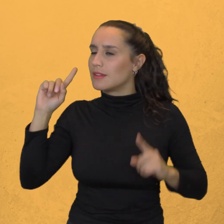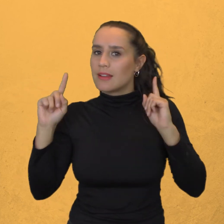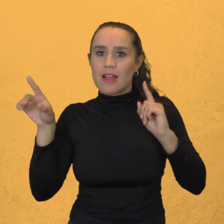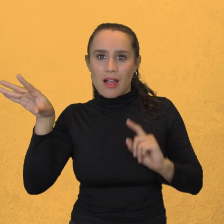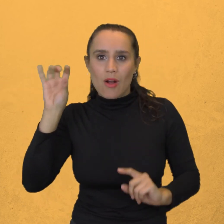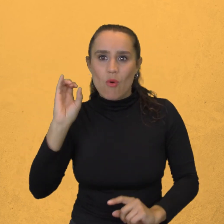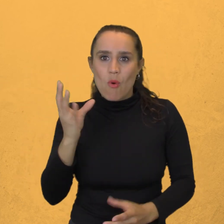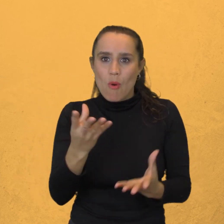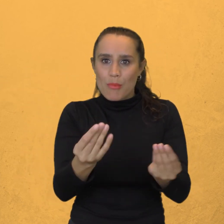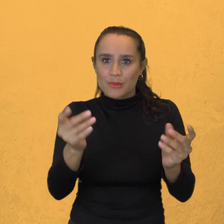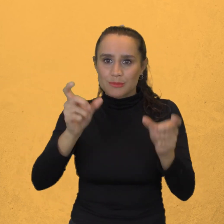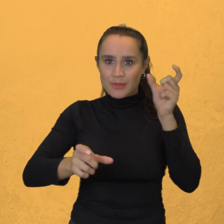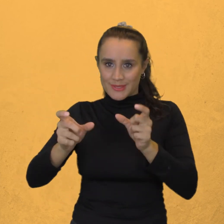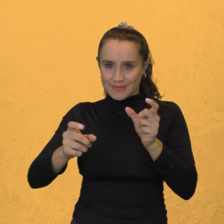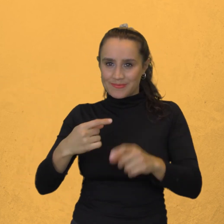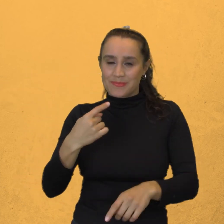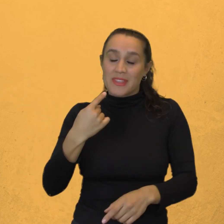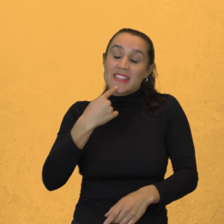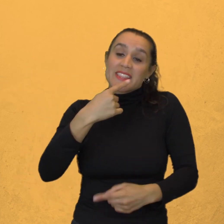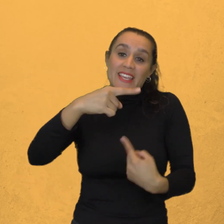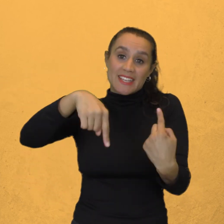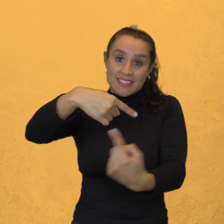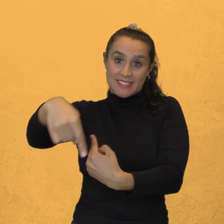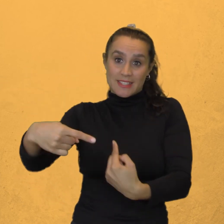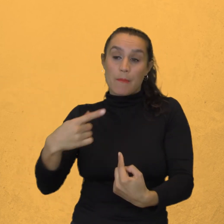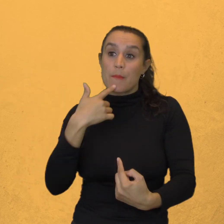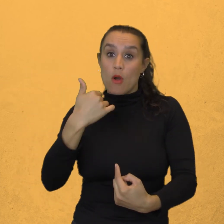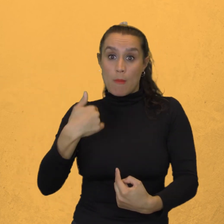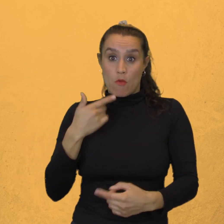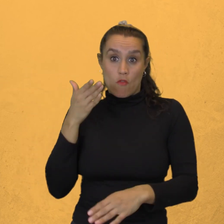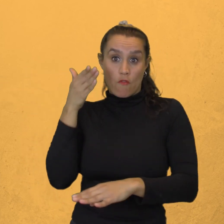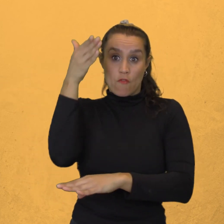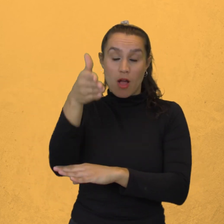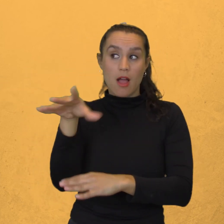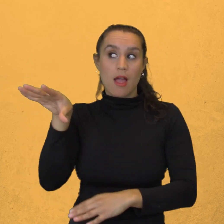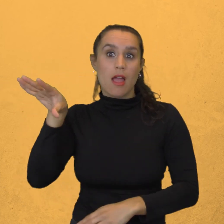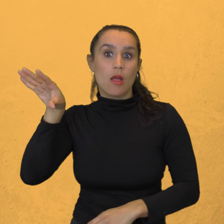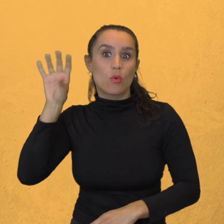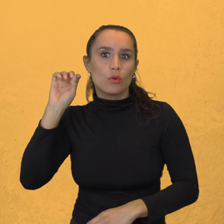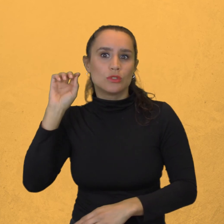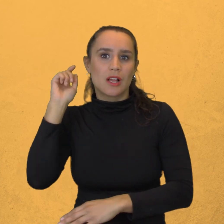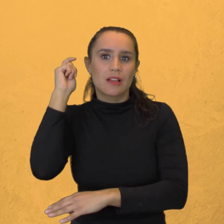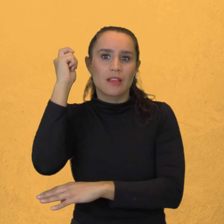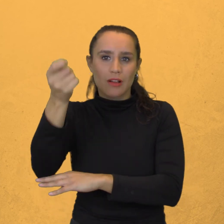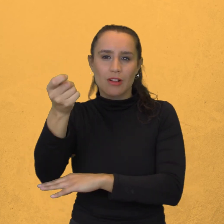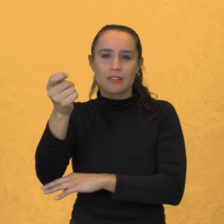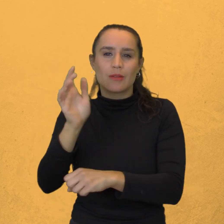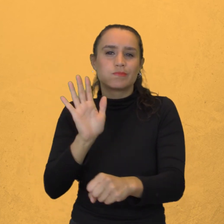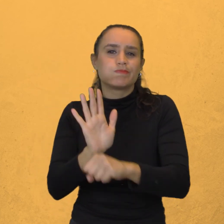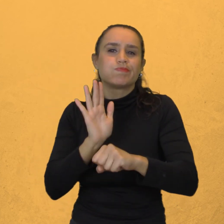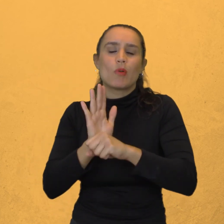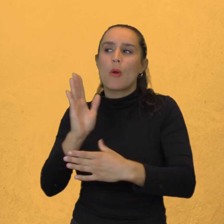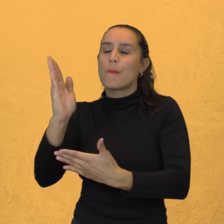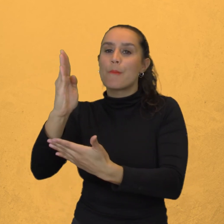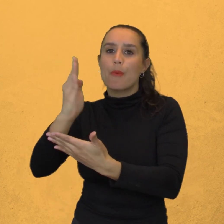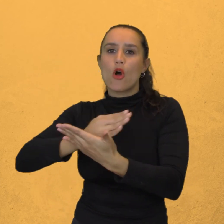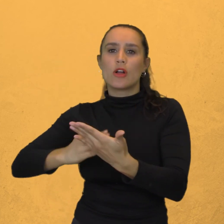Dicen que si alguien Percibe los ruidos Que hace el Quijote Entonces Puede escuchar La voz de la poesía Palpitándole En el corazón